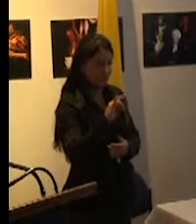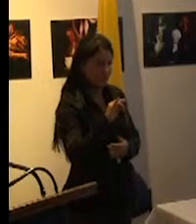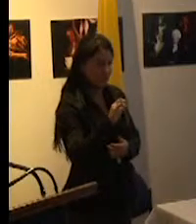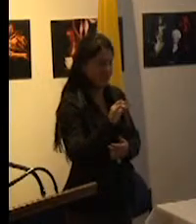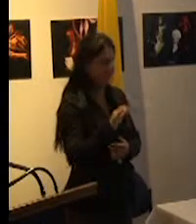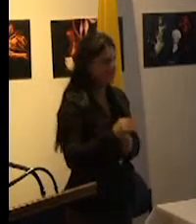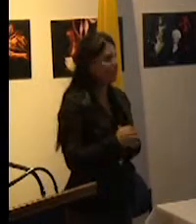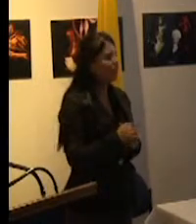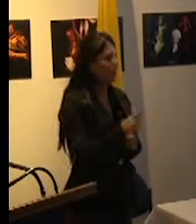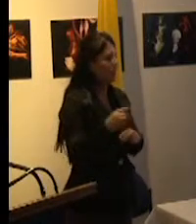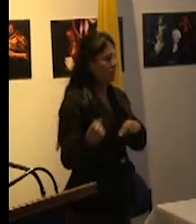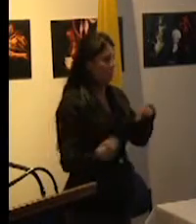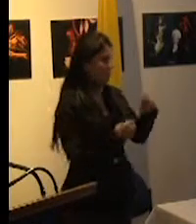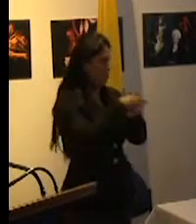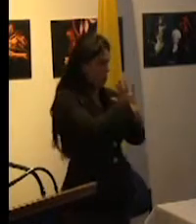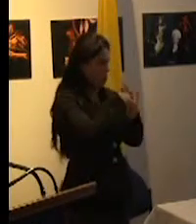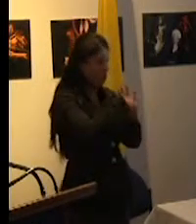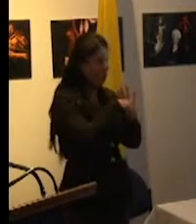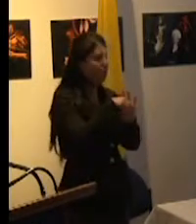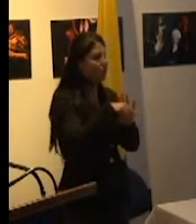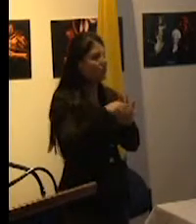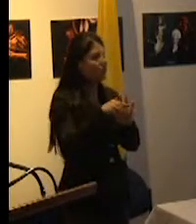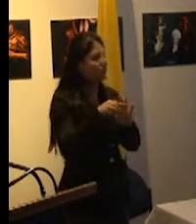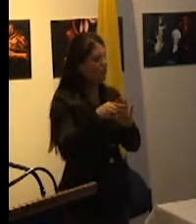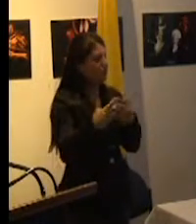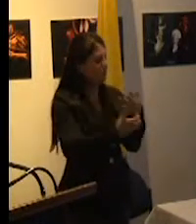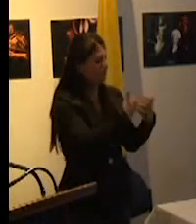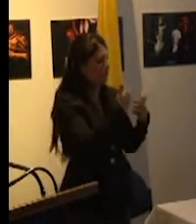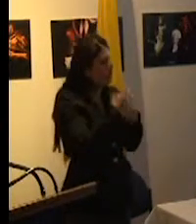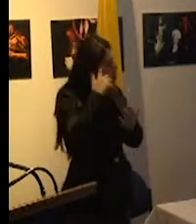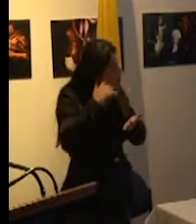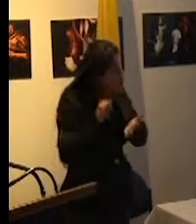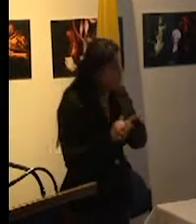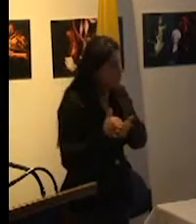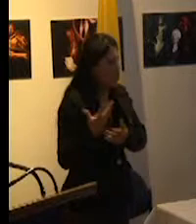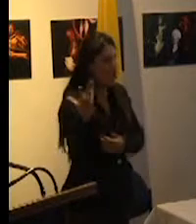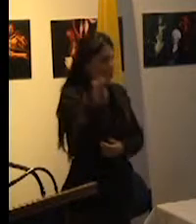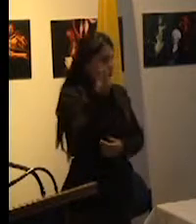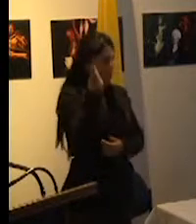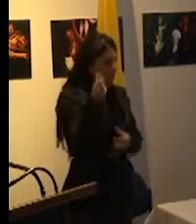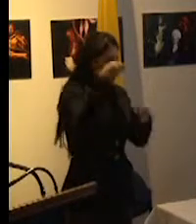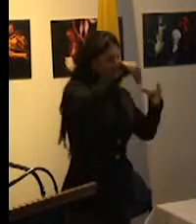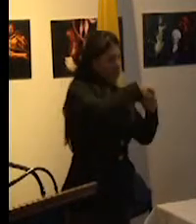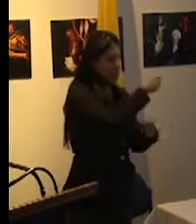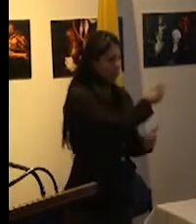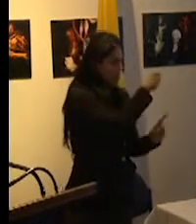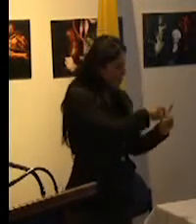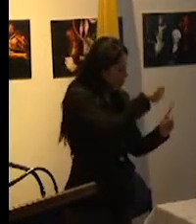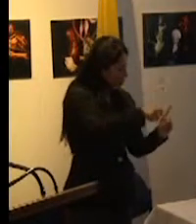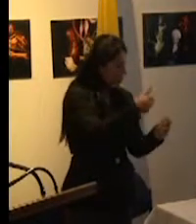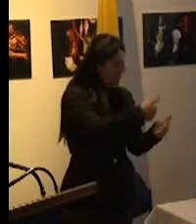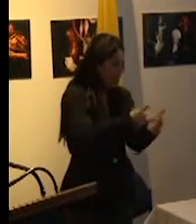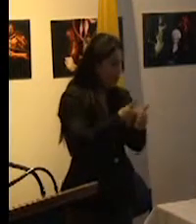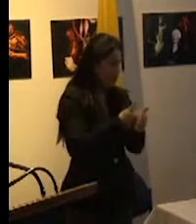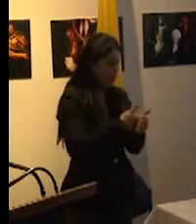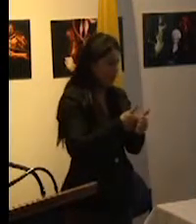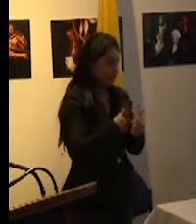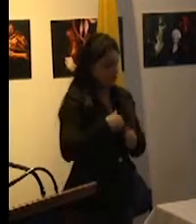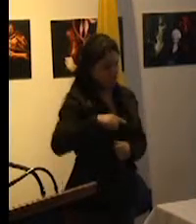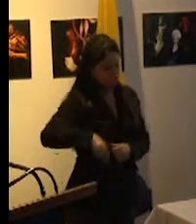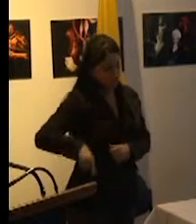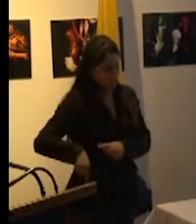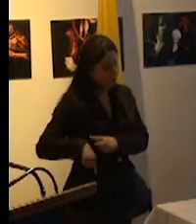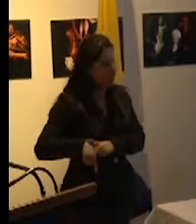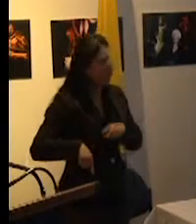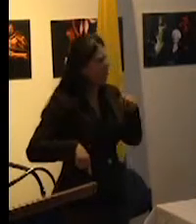moral es implantar el sistema de creencias colectivas en el interior de los individuos. La escuela tiene que